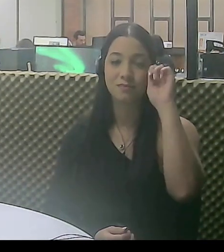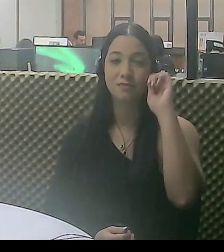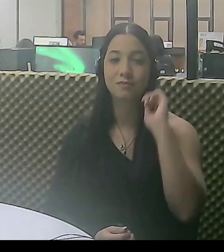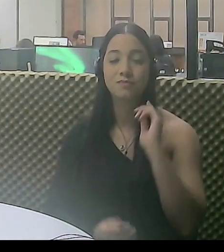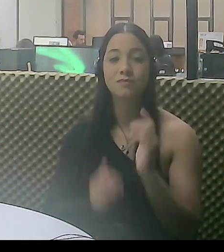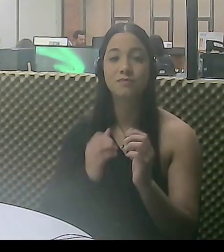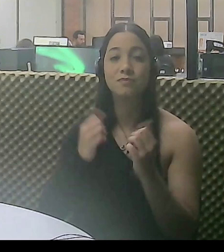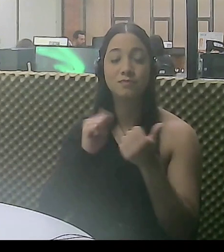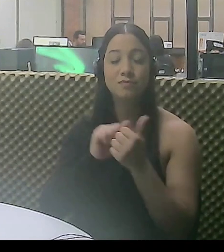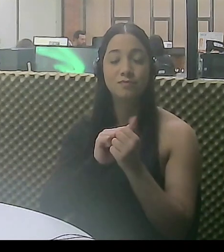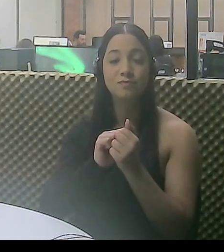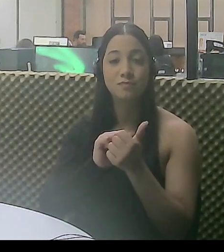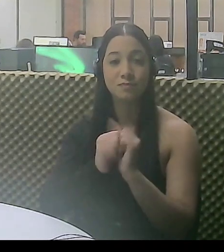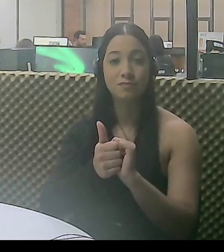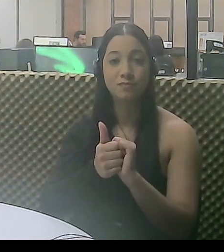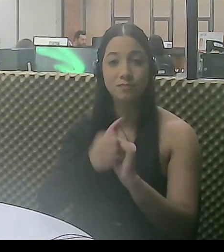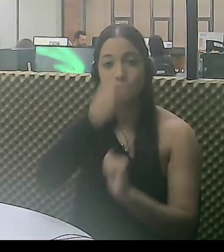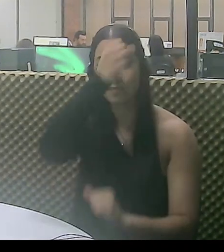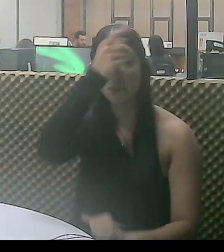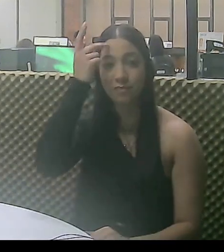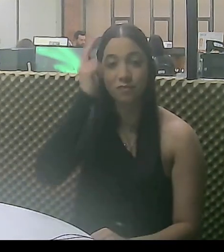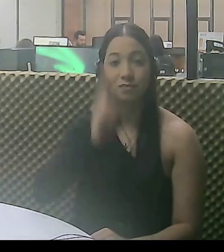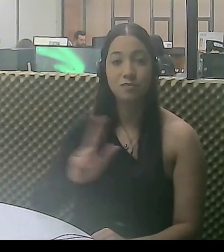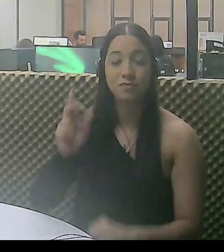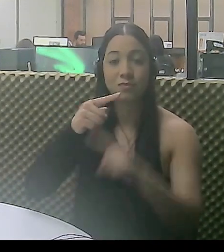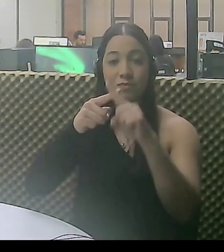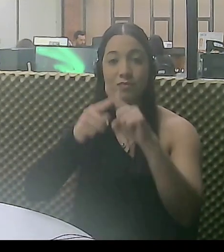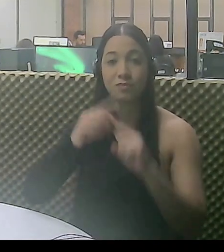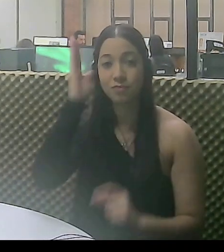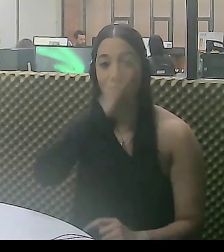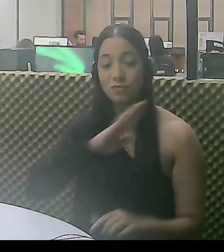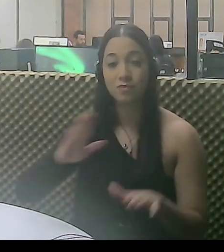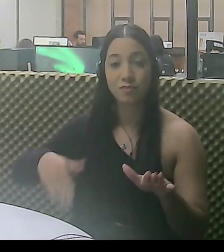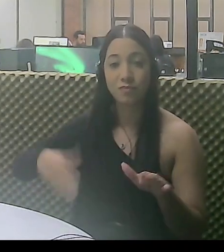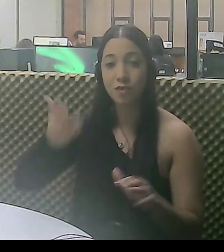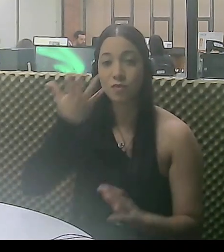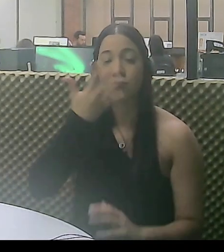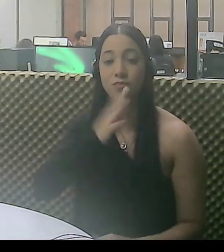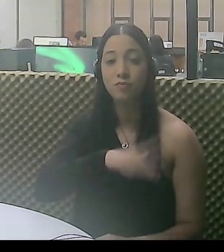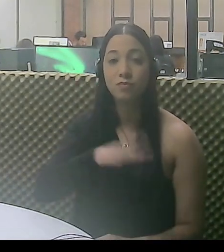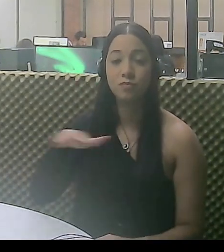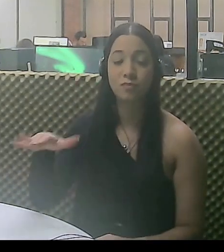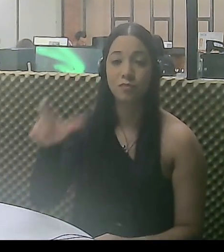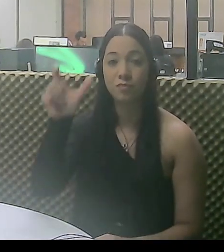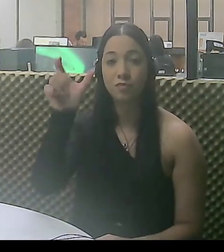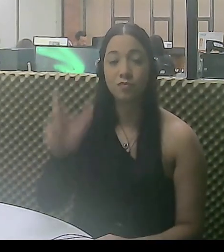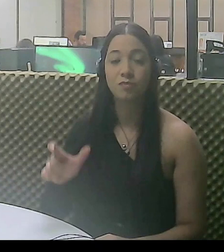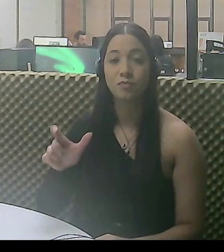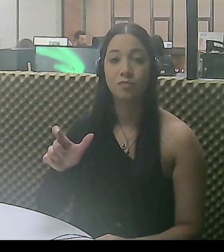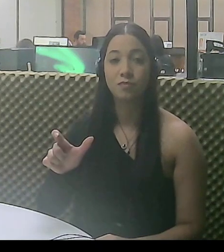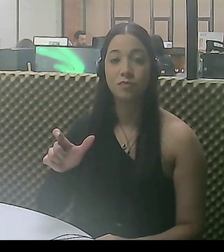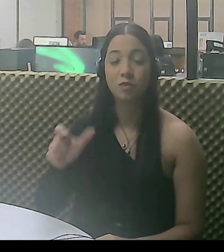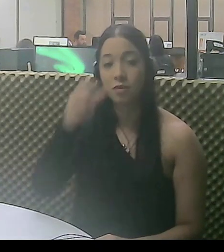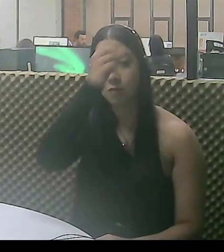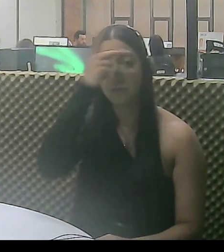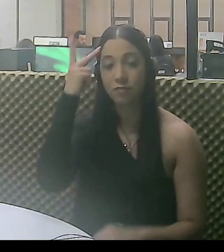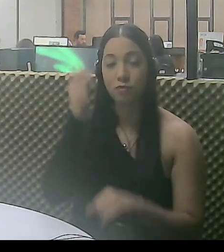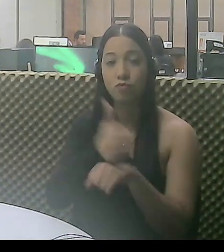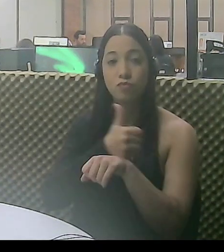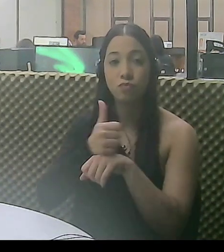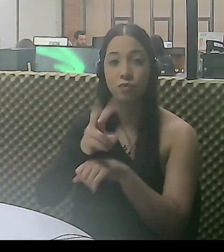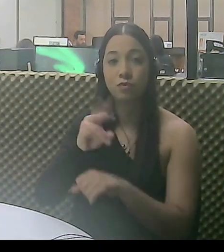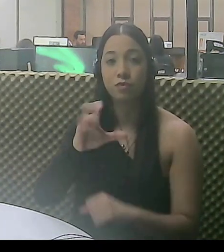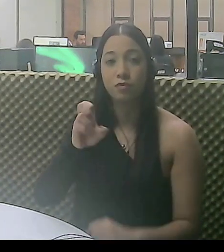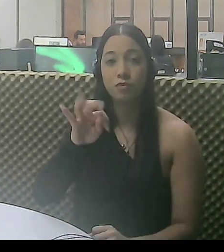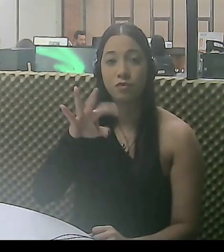Atleta da Prefeitura de Uberlândia disputa Campeonato Brasileiro de Natação Infantil. O atleta de alto rendimento da Prefeitura de Uberlândia,